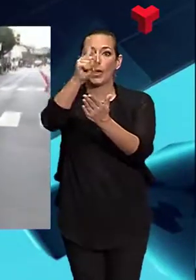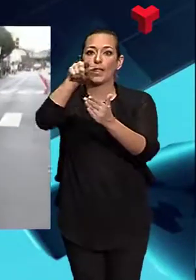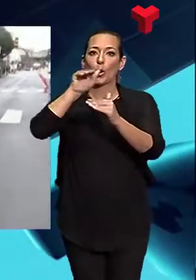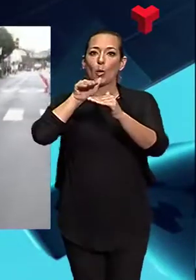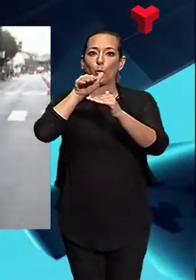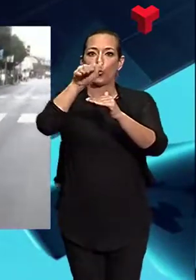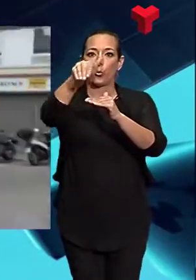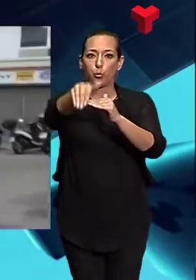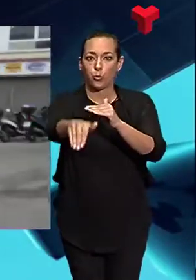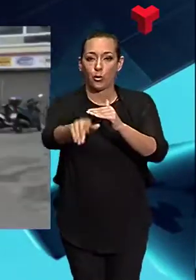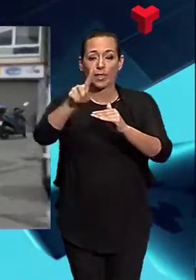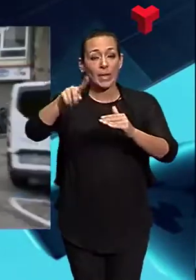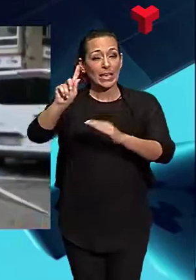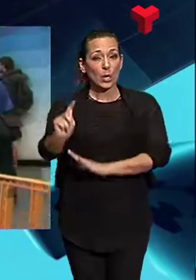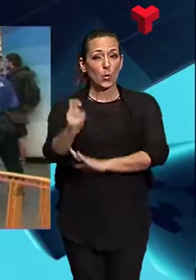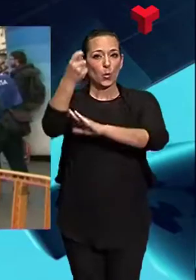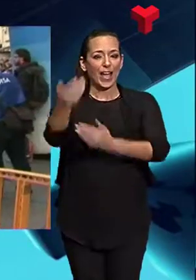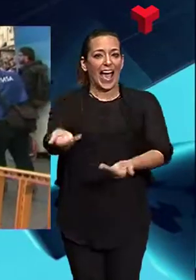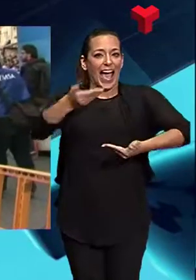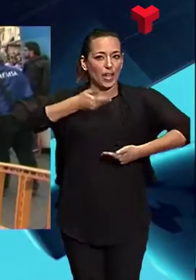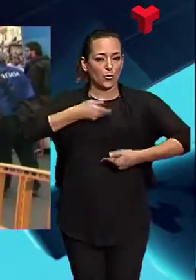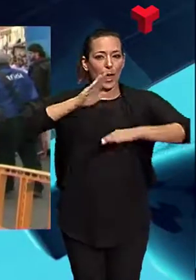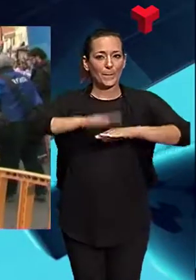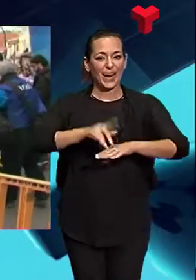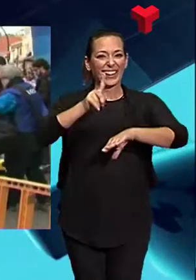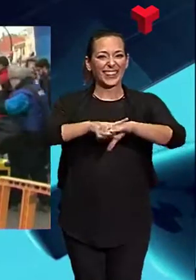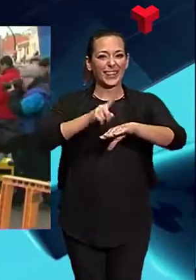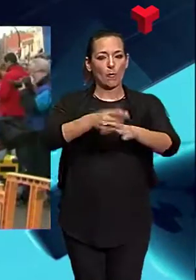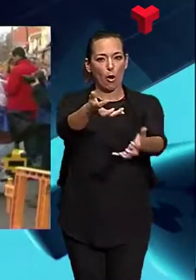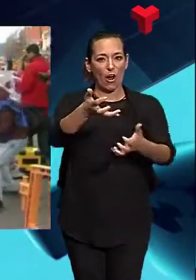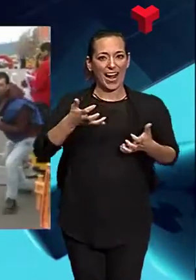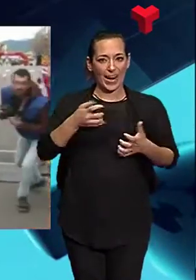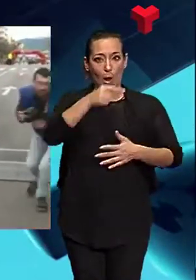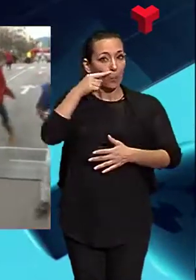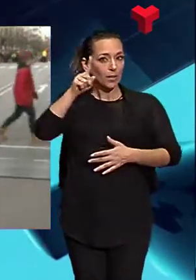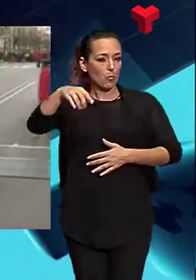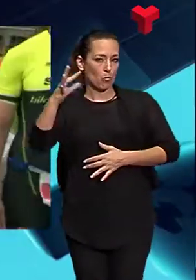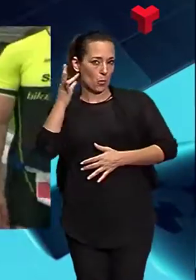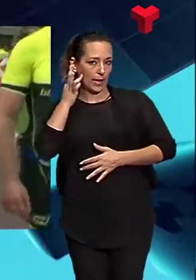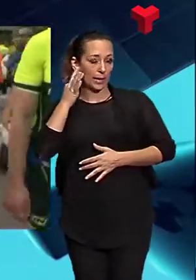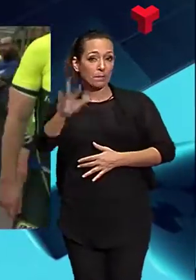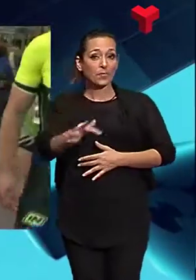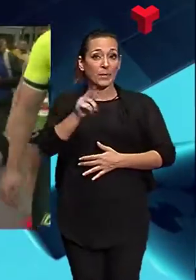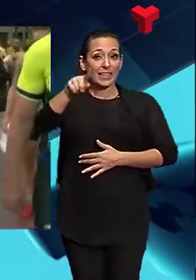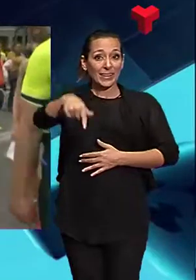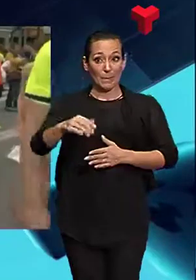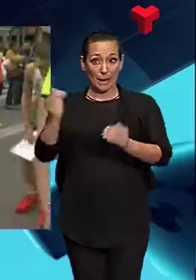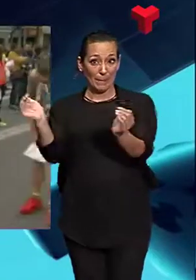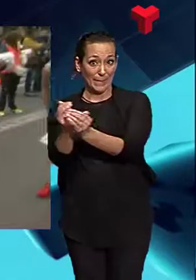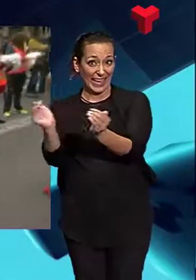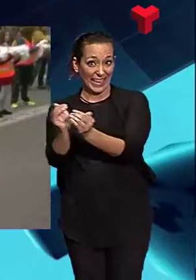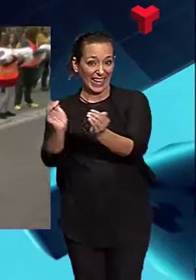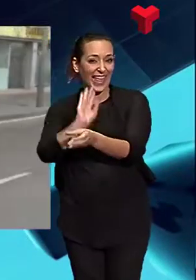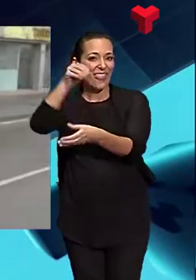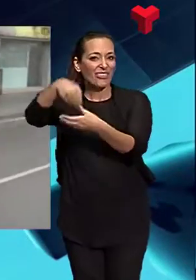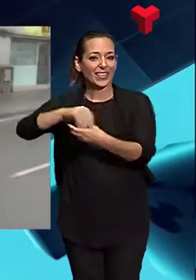ajudarà a aconseguir un temps d'una hora i un minut en homes i una hora i 13 minuts en dones. A més, la Sant i Centelles entra dins